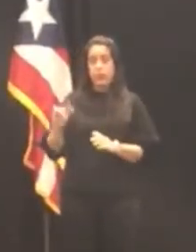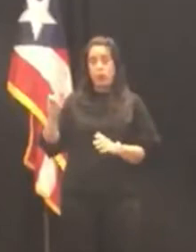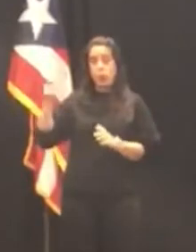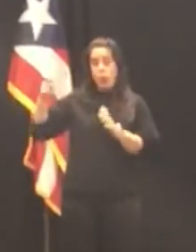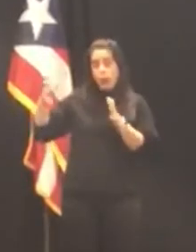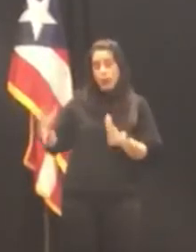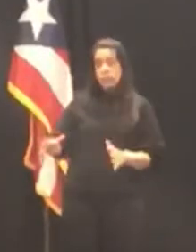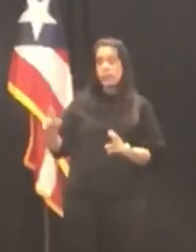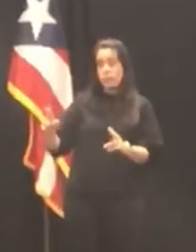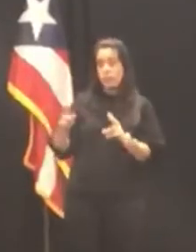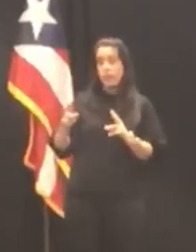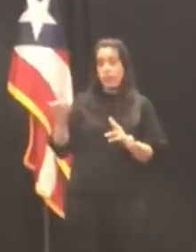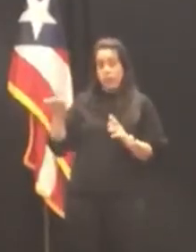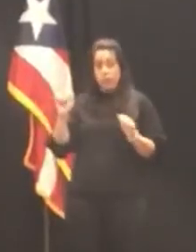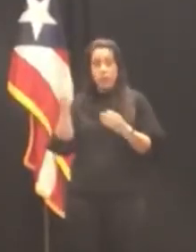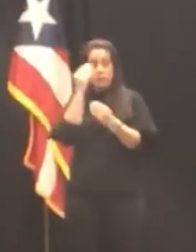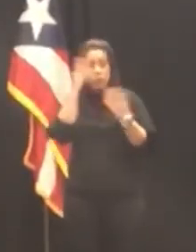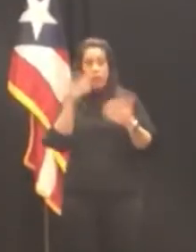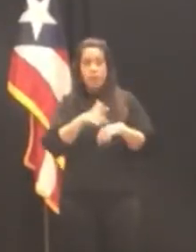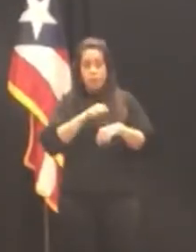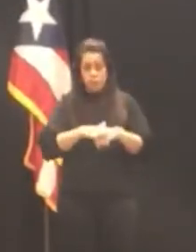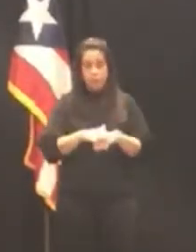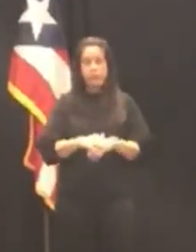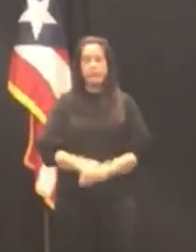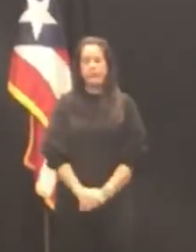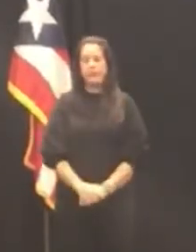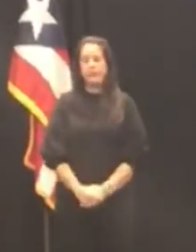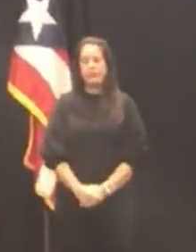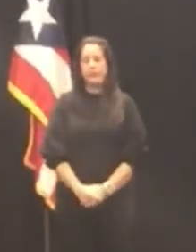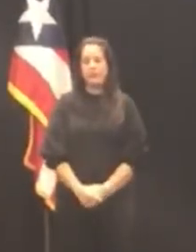que pueda dirigir unas palabras al pueblo de Puerto Rico adelante